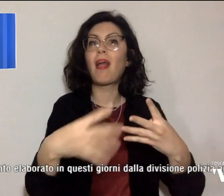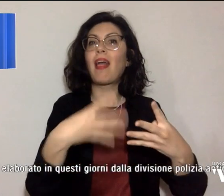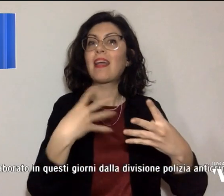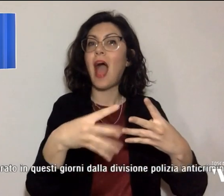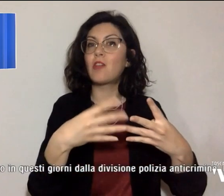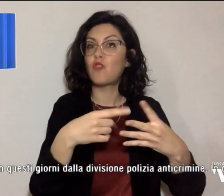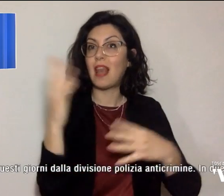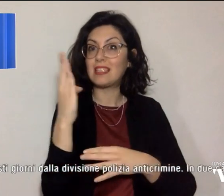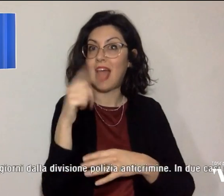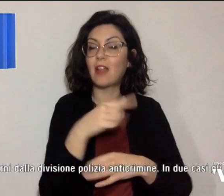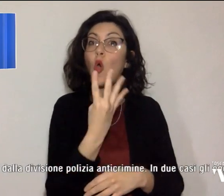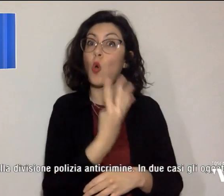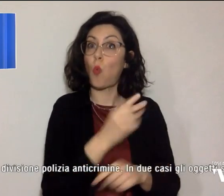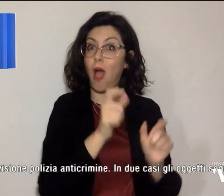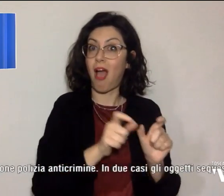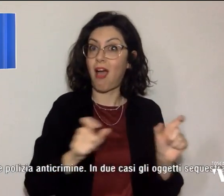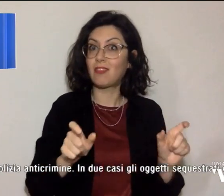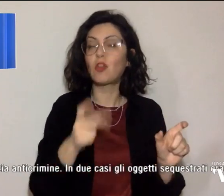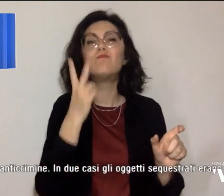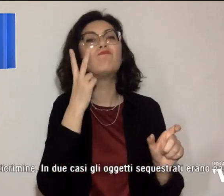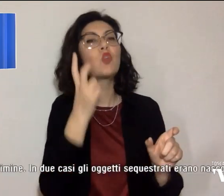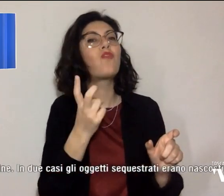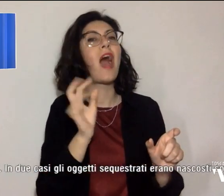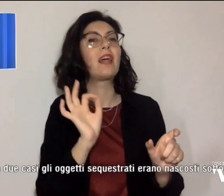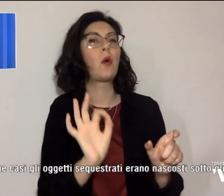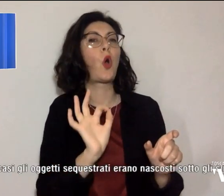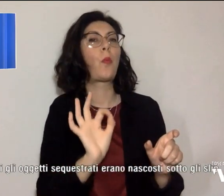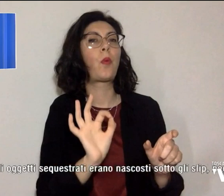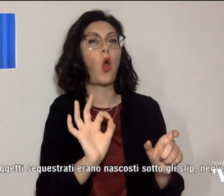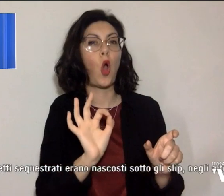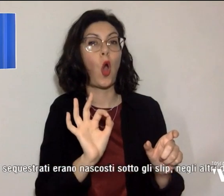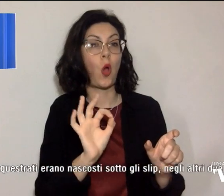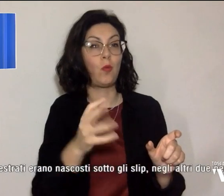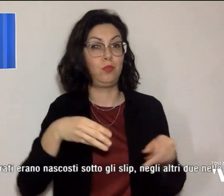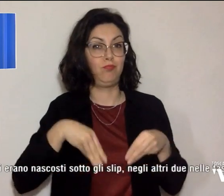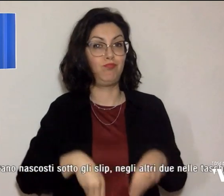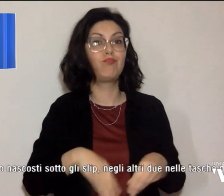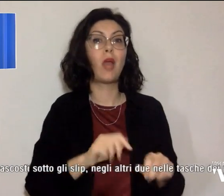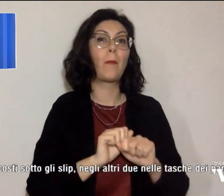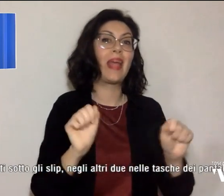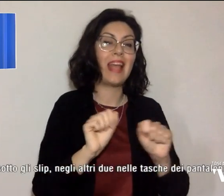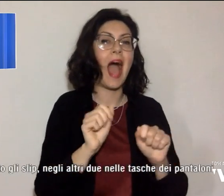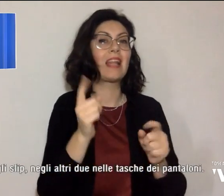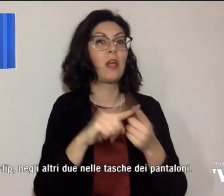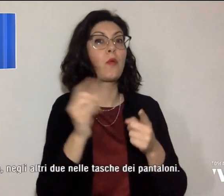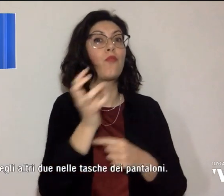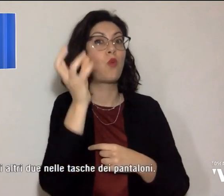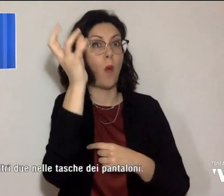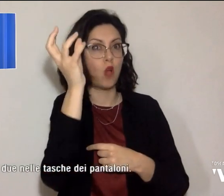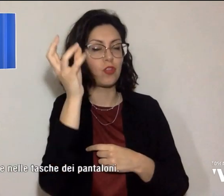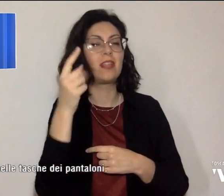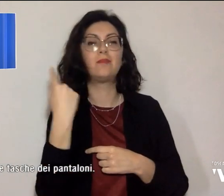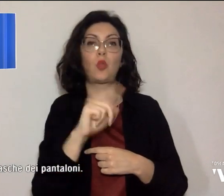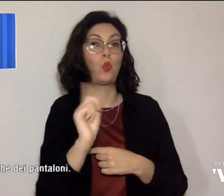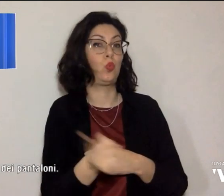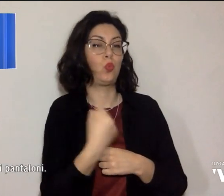i quattro sono stati trovati in possesso di petardi e fumogeni. Per tutti è scattata subito la denuncia,